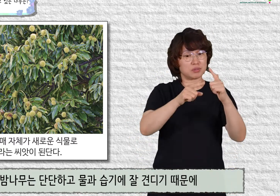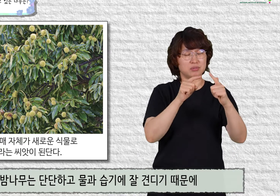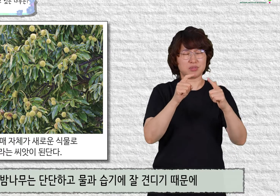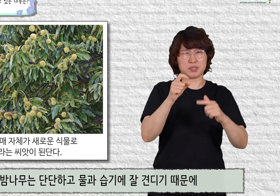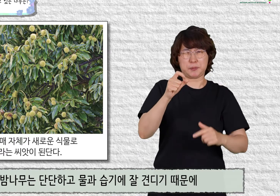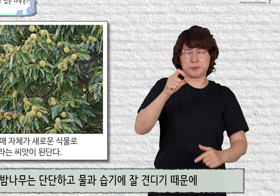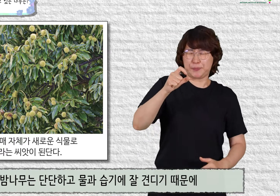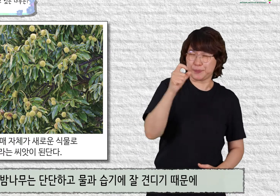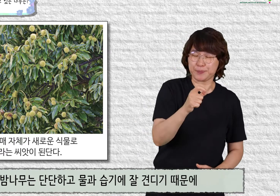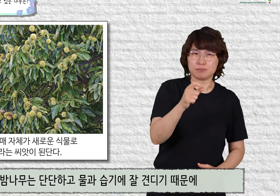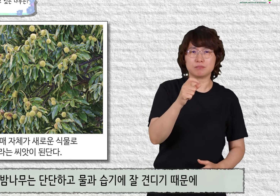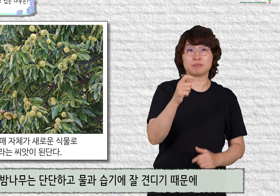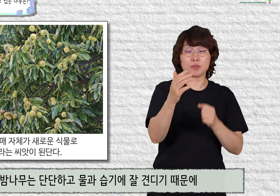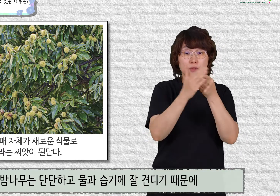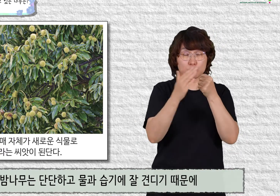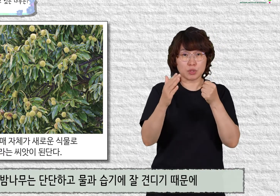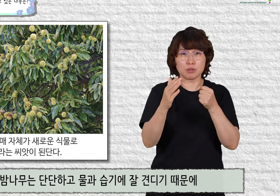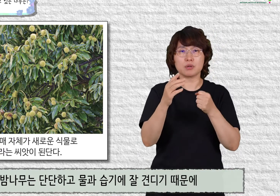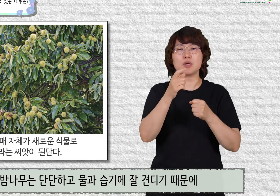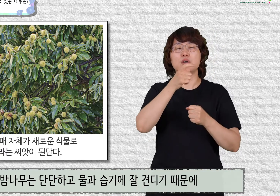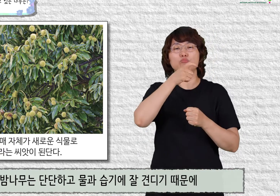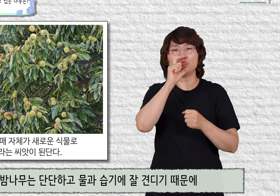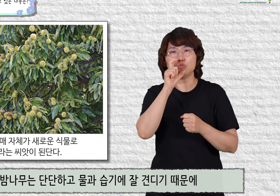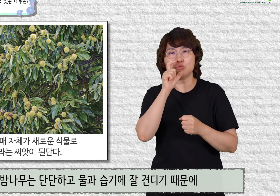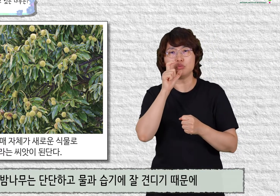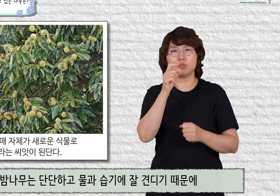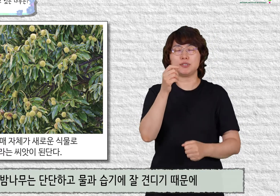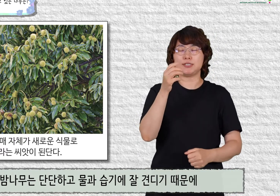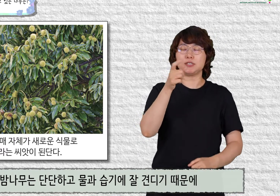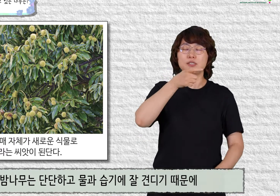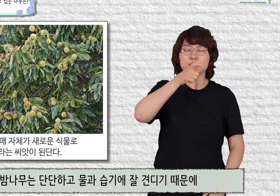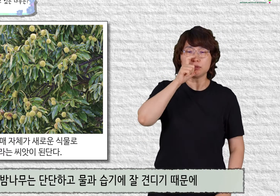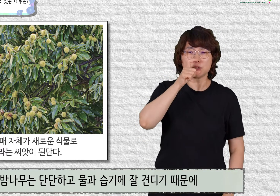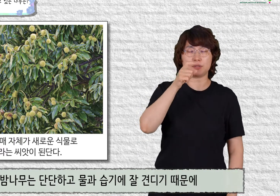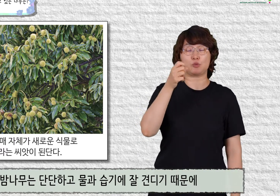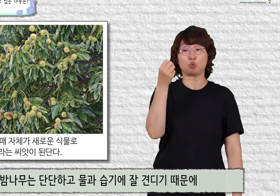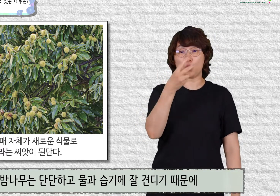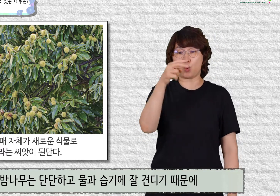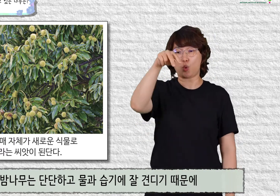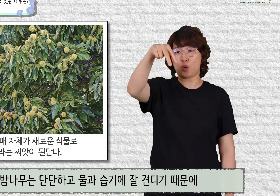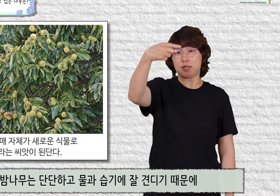밤나무는 단단하고 물과 습기에 잘 견디기 때문에,